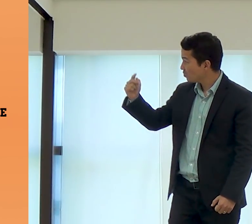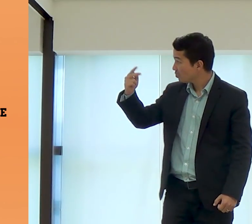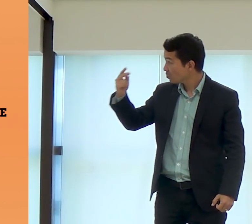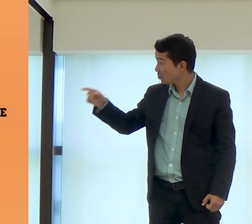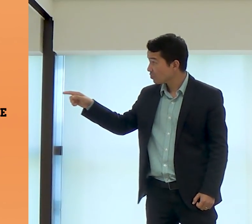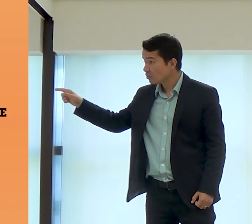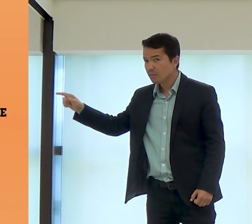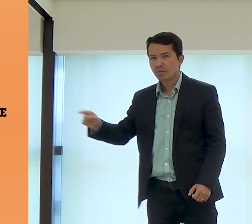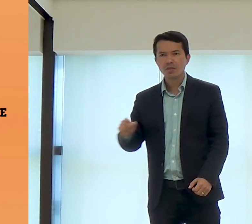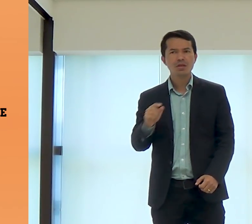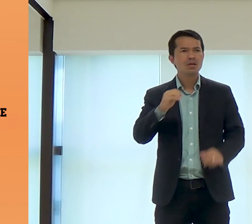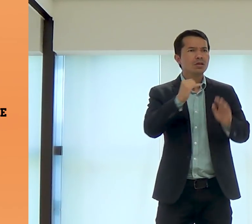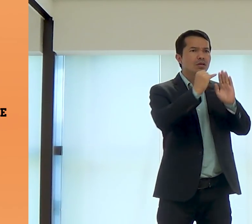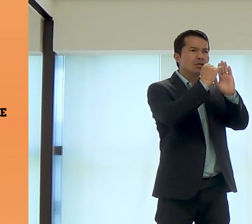bonito isso sobre José.